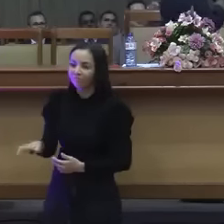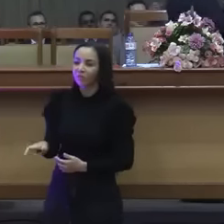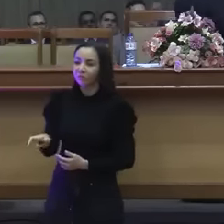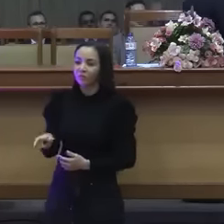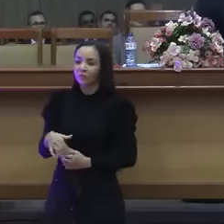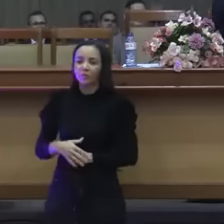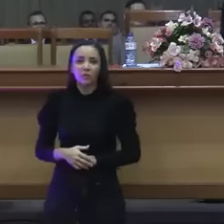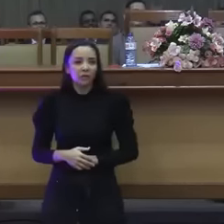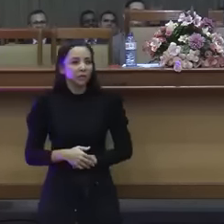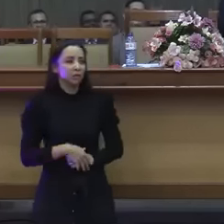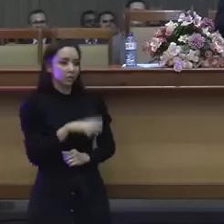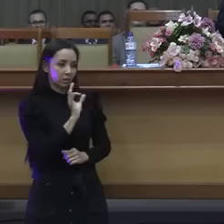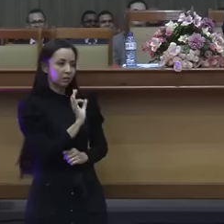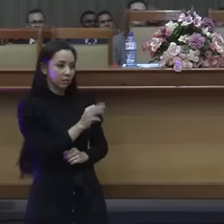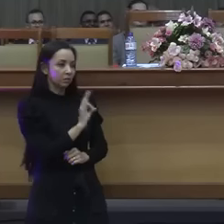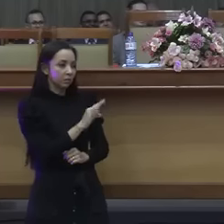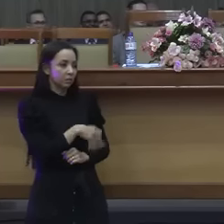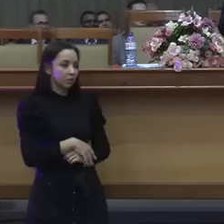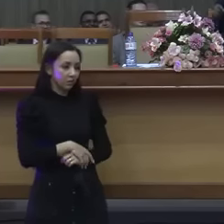aí é crente.